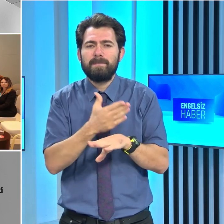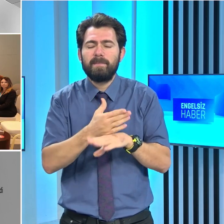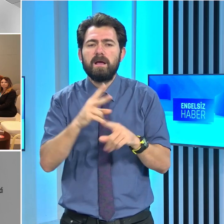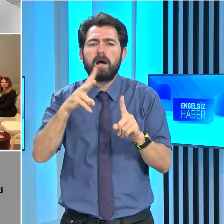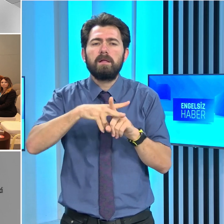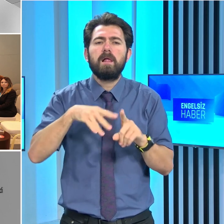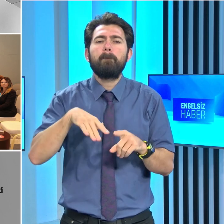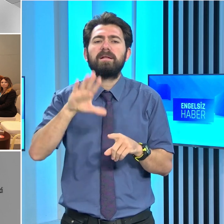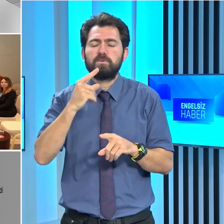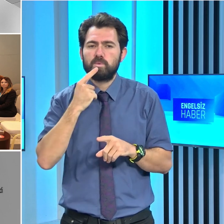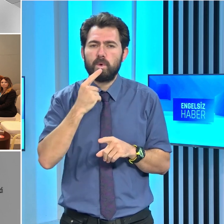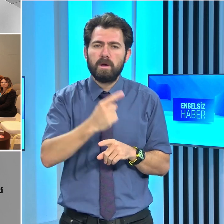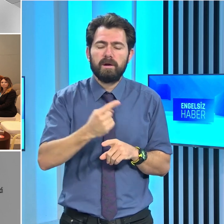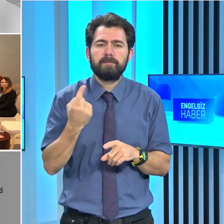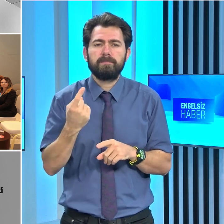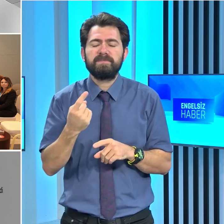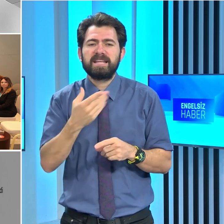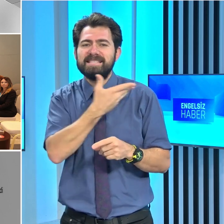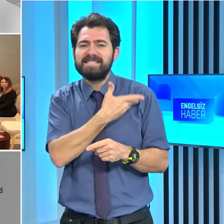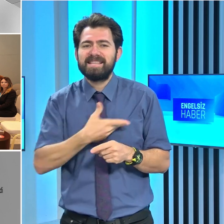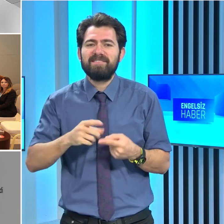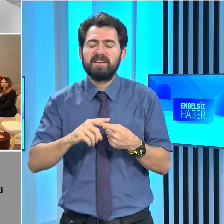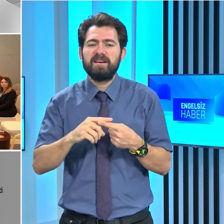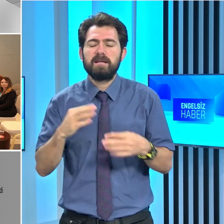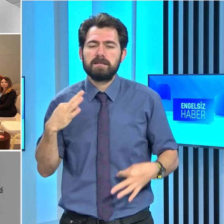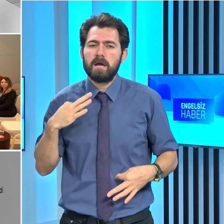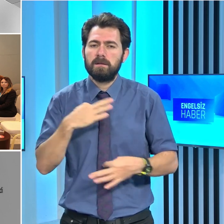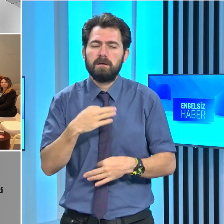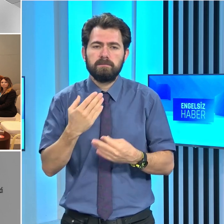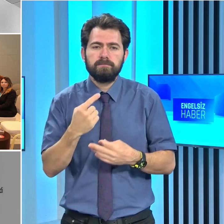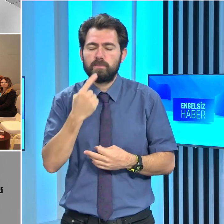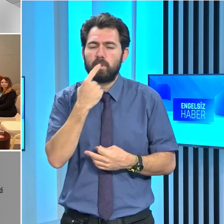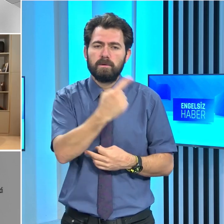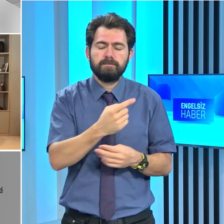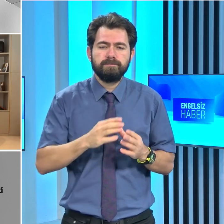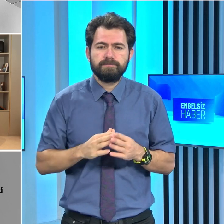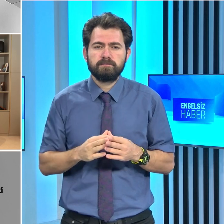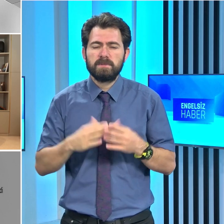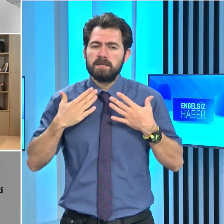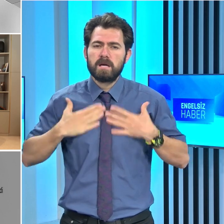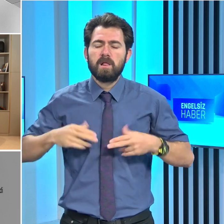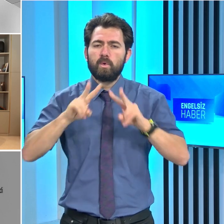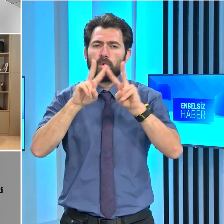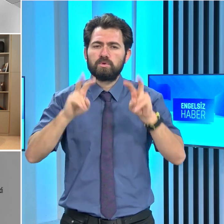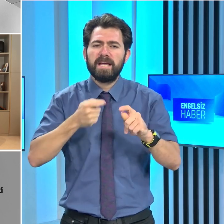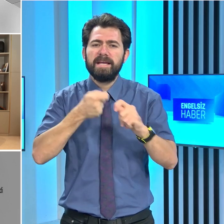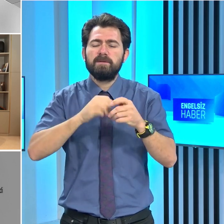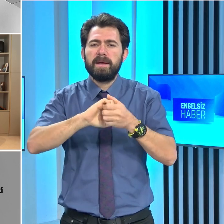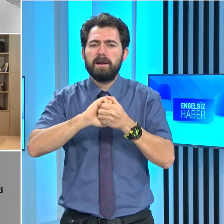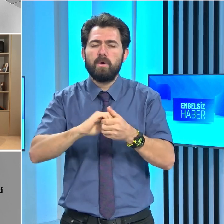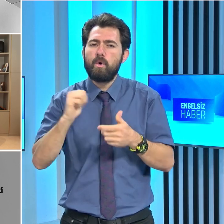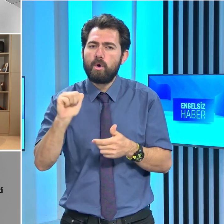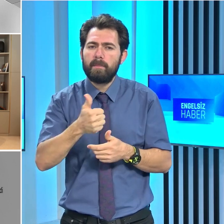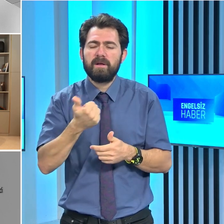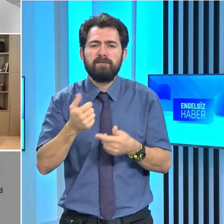katılamadığını belirterek sevgi ve saygılarını iletti. Sağlık alanındaki işbirliğinin önemine